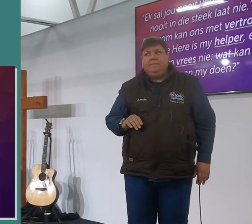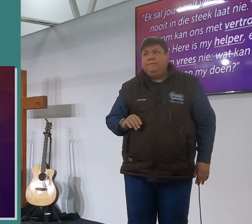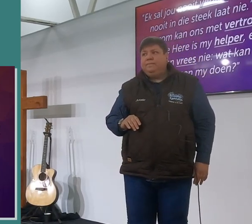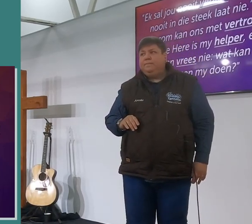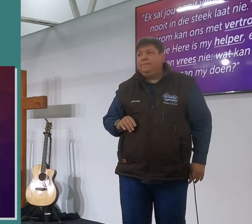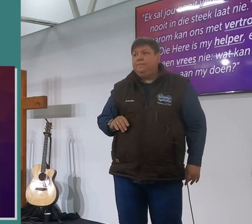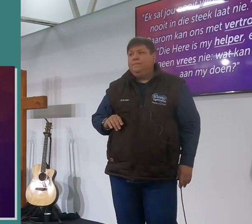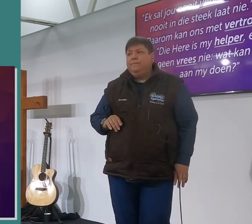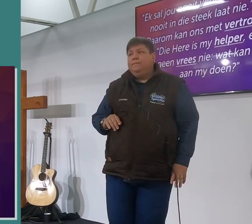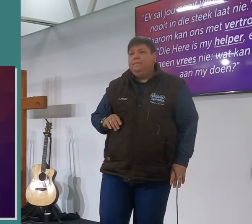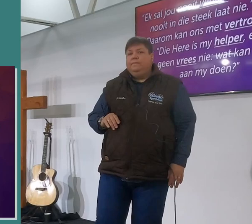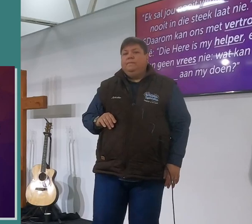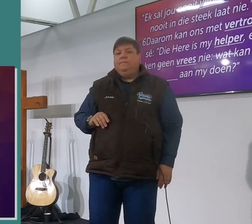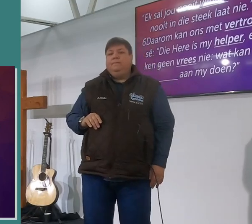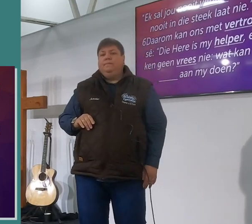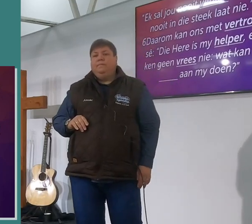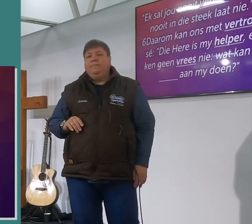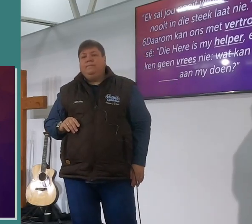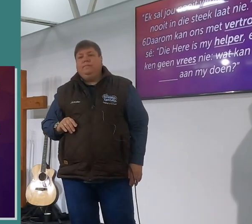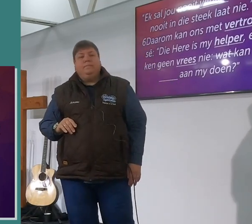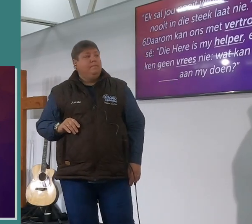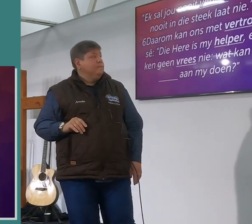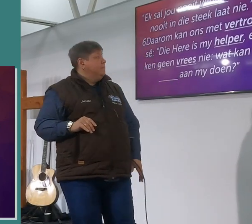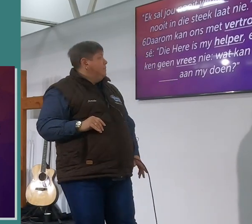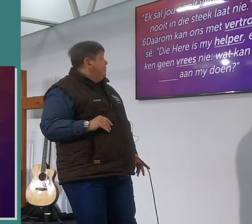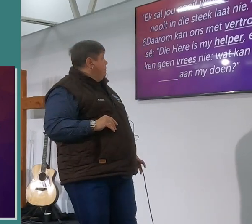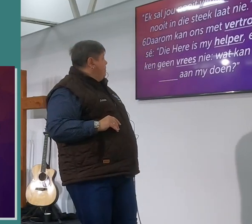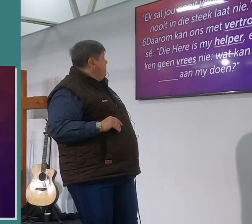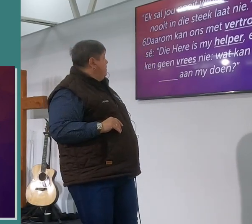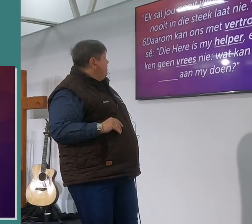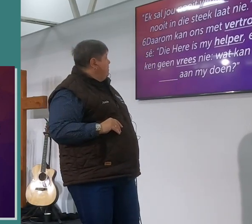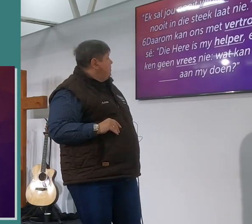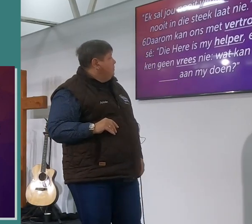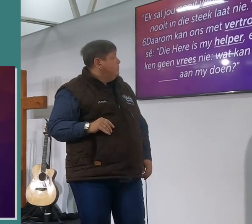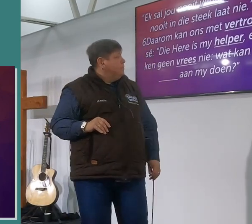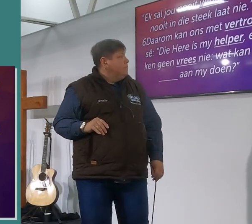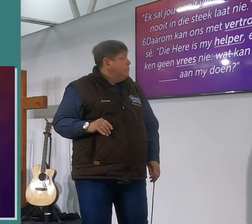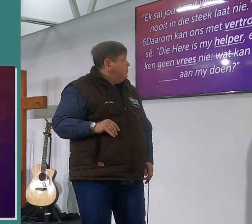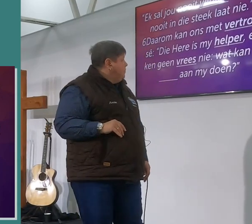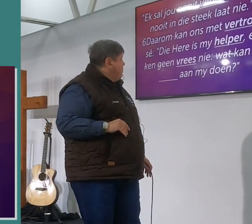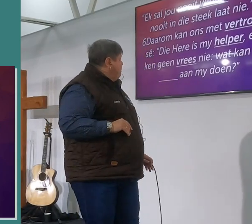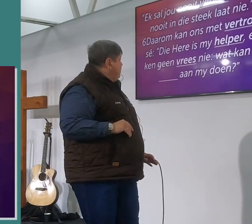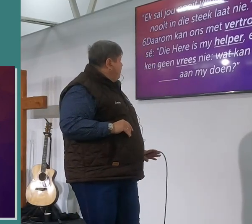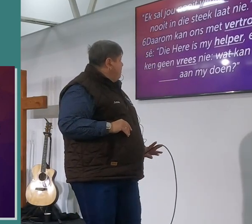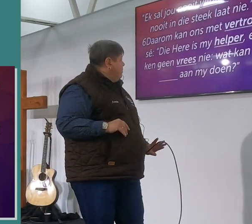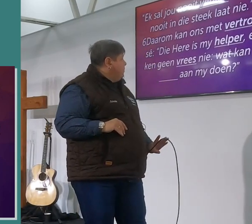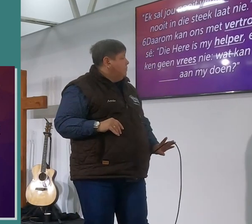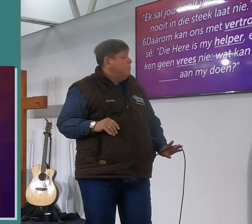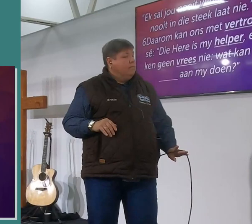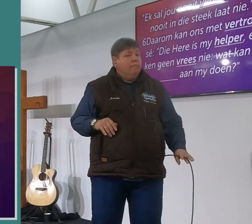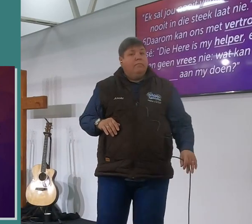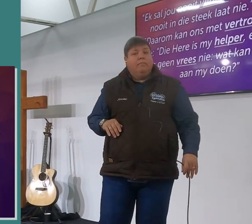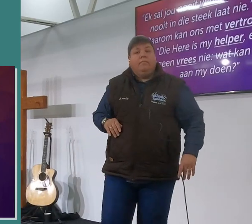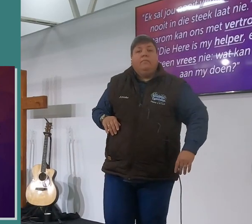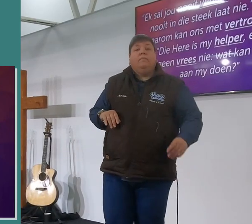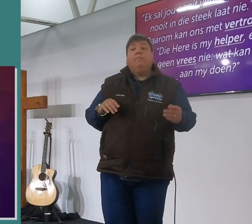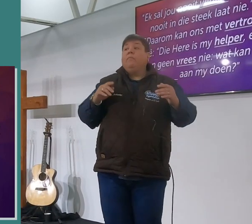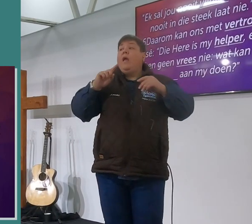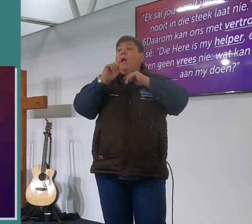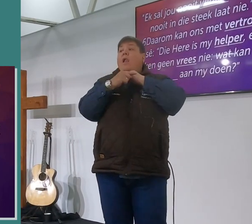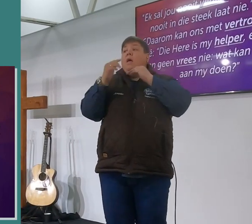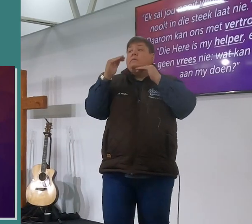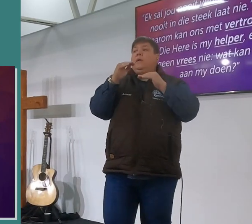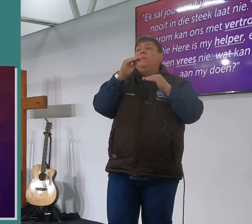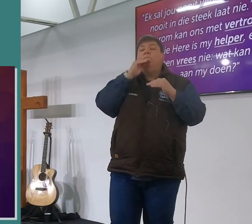gegoud nou hoe sal jou lewe like as jy met jou mond kan sê eerlik en oprecht